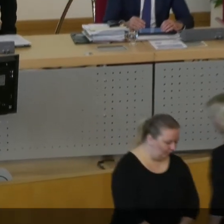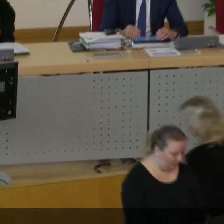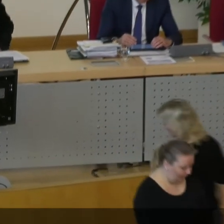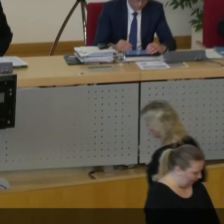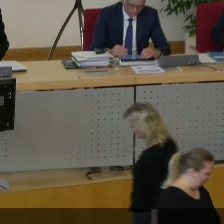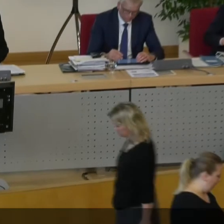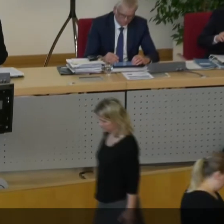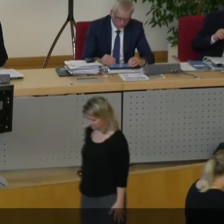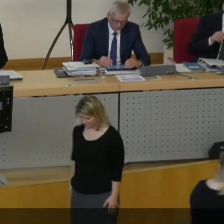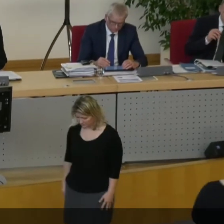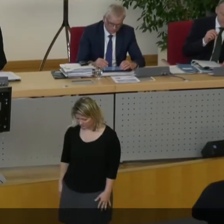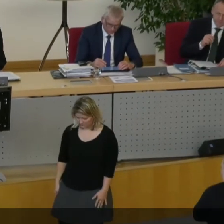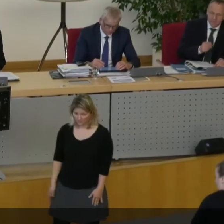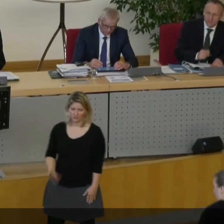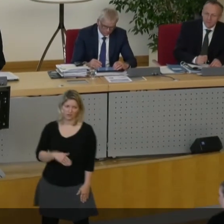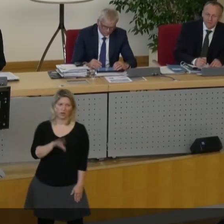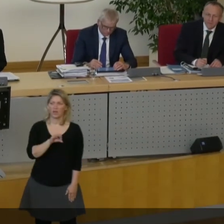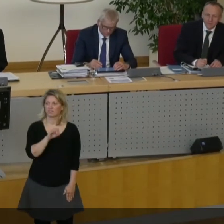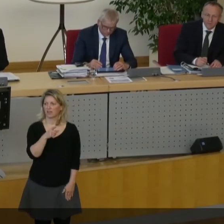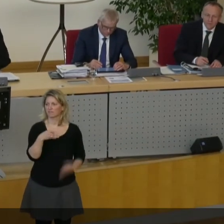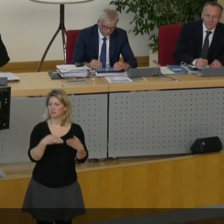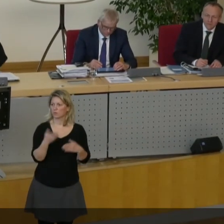Als nächstes die AfD-Fraktion, Herr Gege.